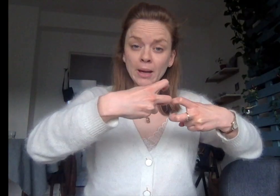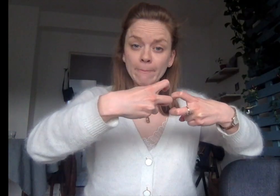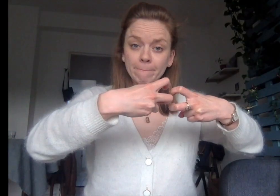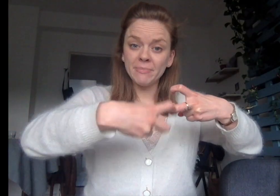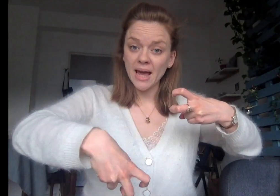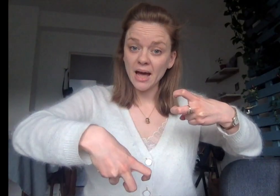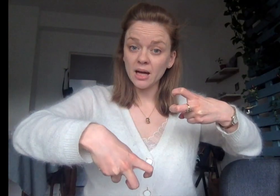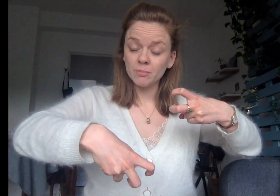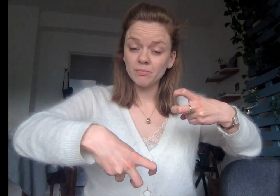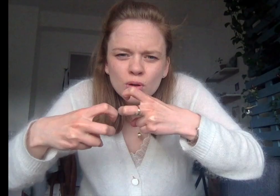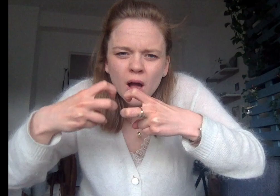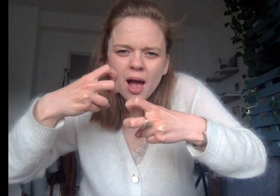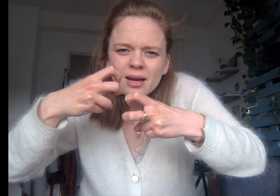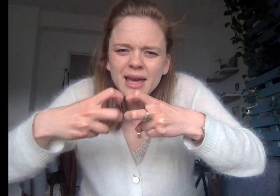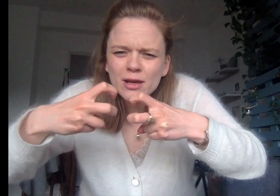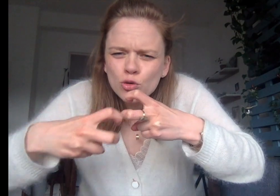Pierre. Cailloux.